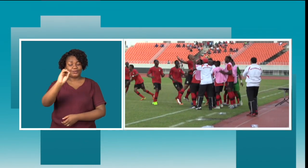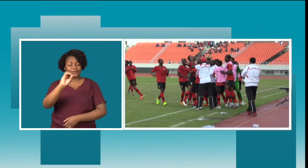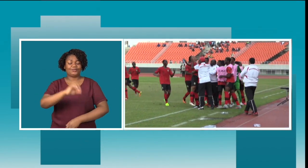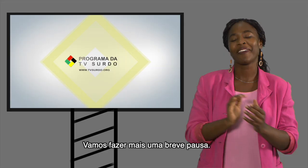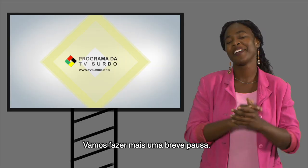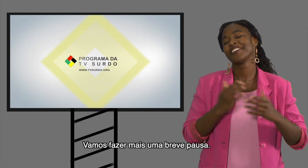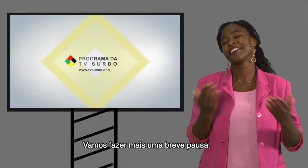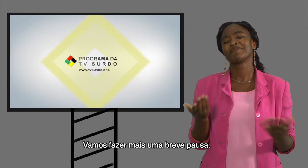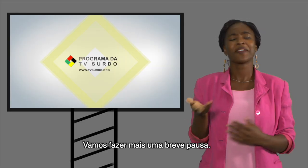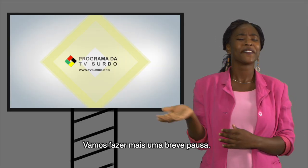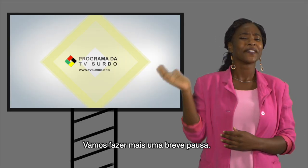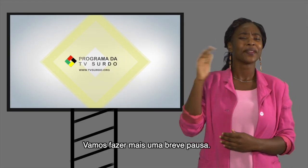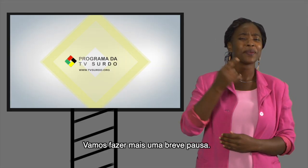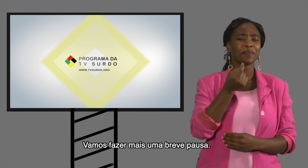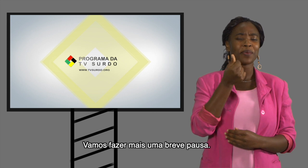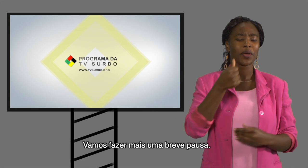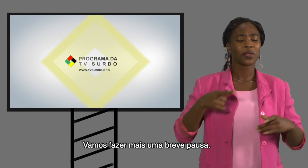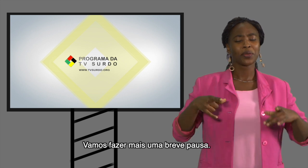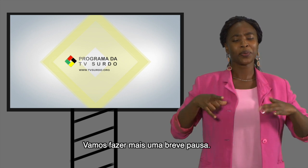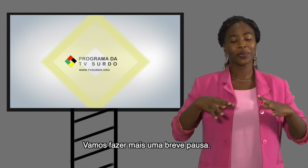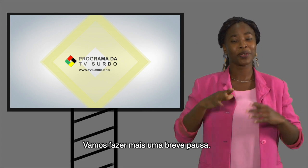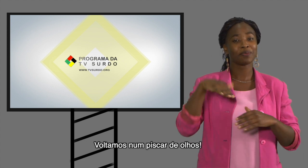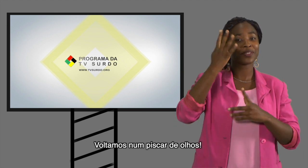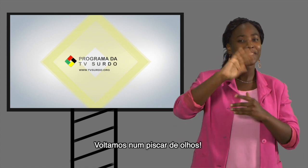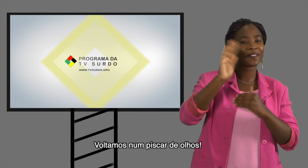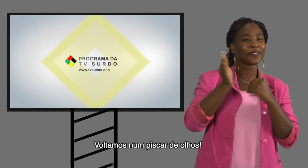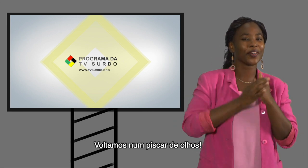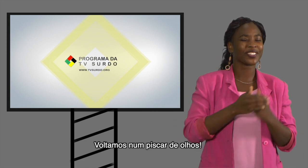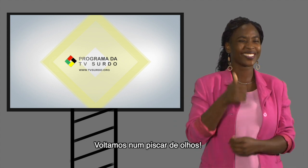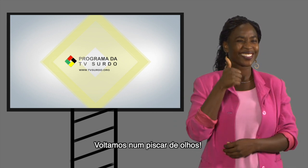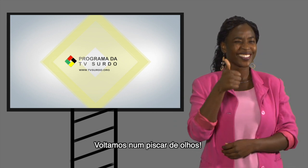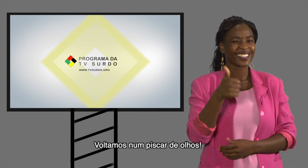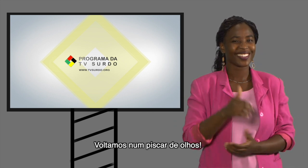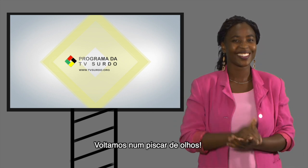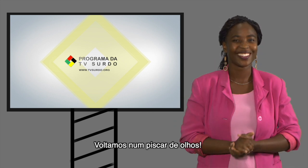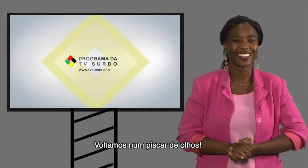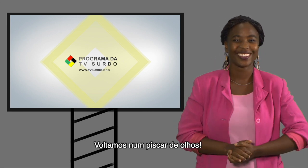Vamos fazer mais uma breve pausa. Voltamos no piscar de olhos.